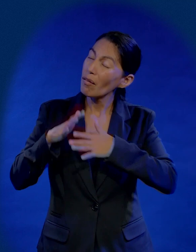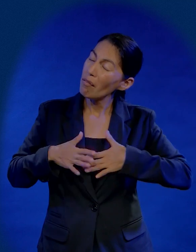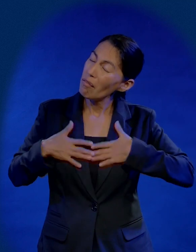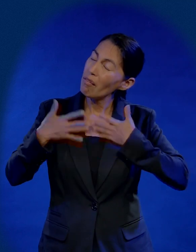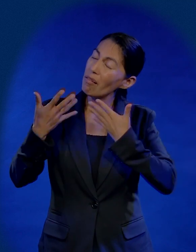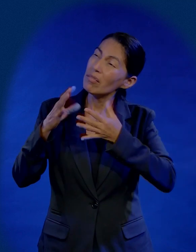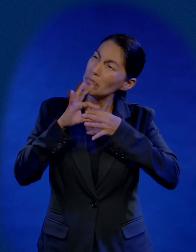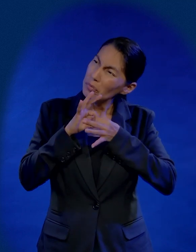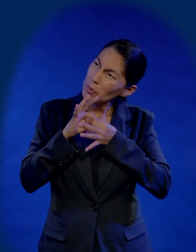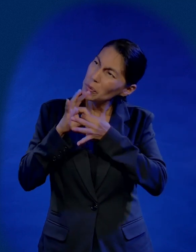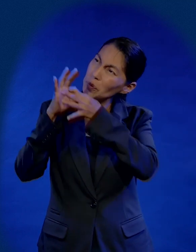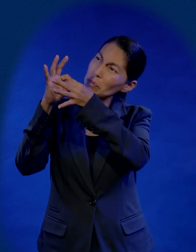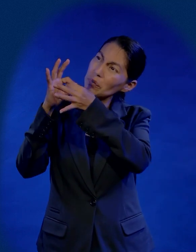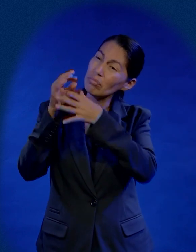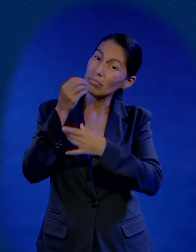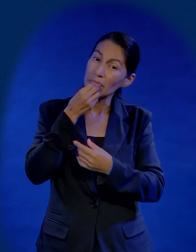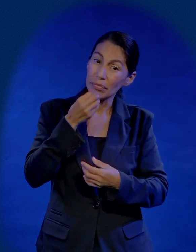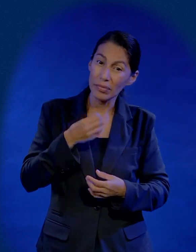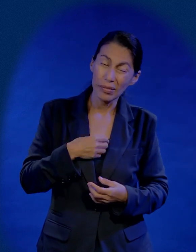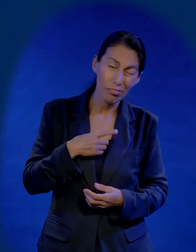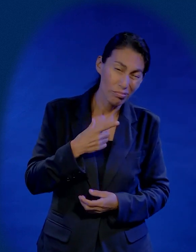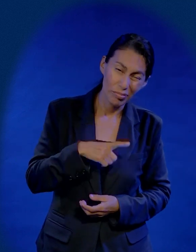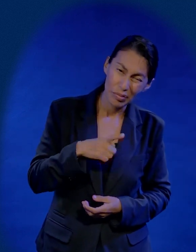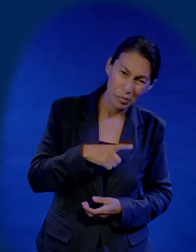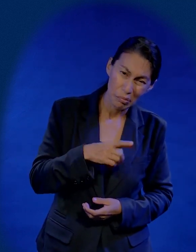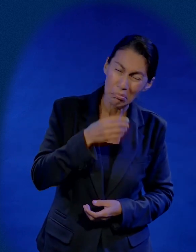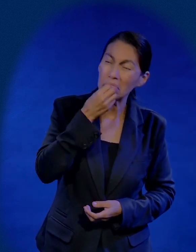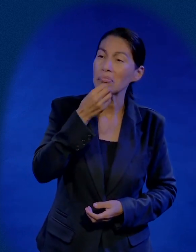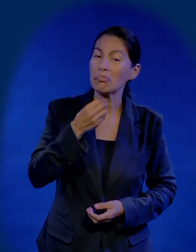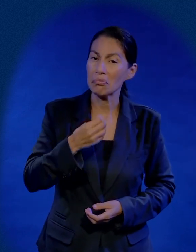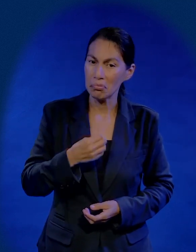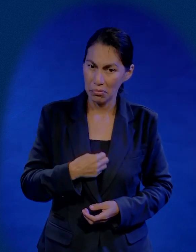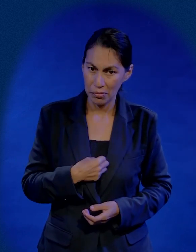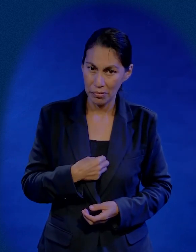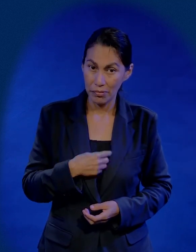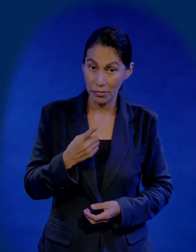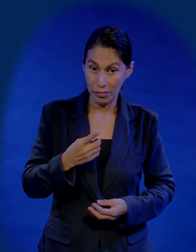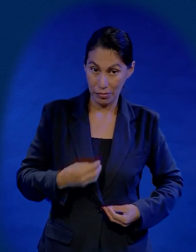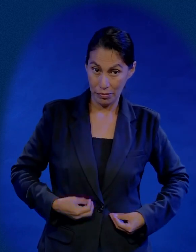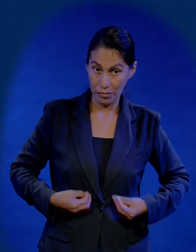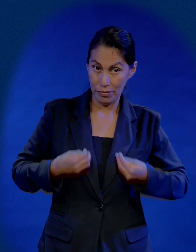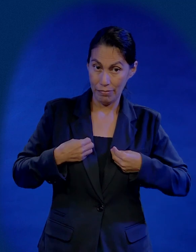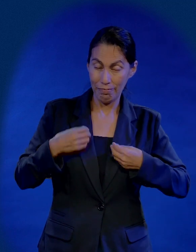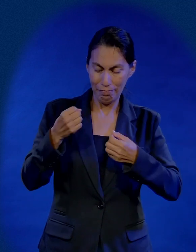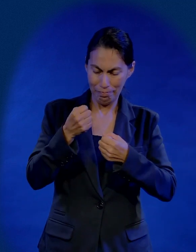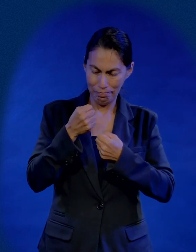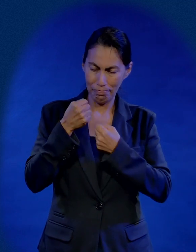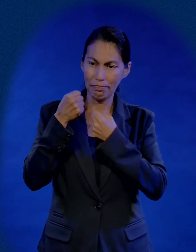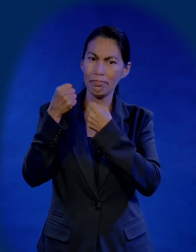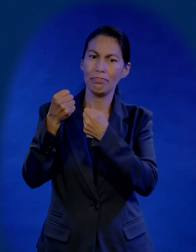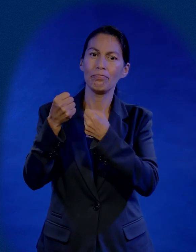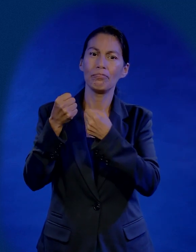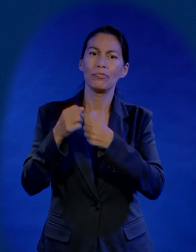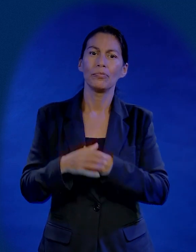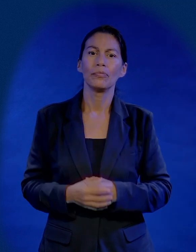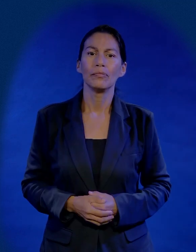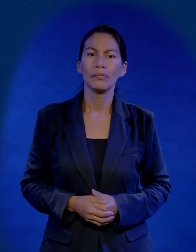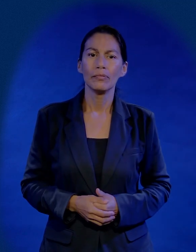mientras más confíes en Él aunque no te guste tu vida se mantendrá segura